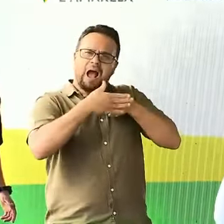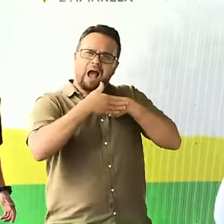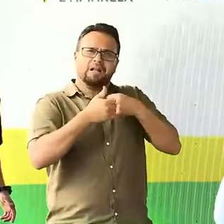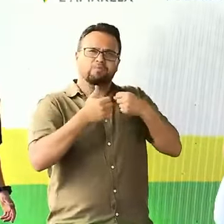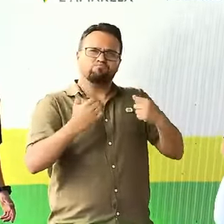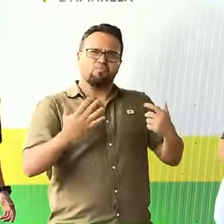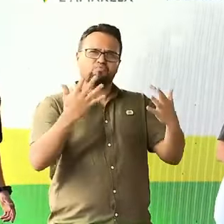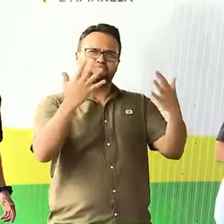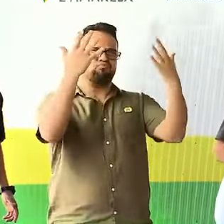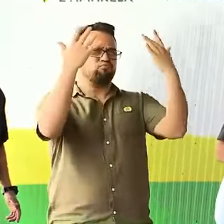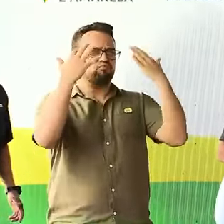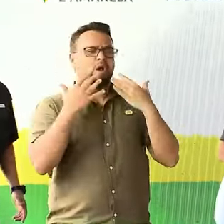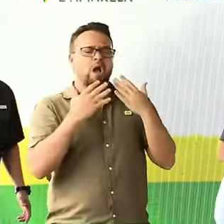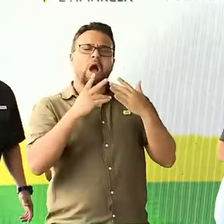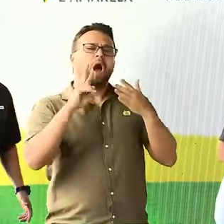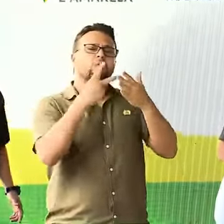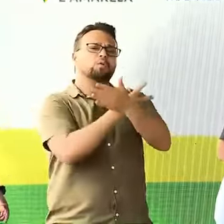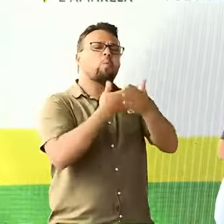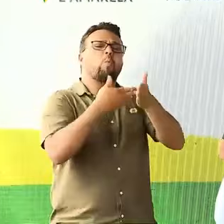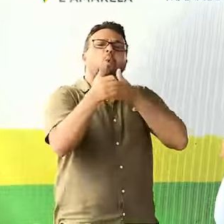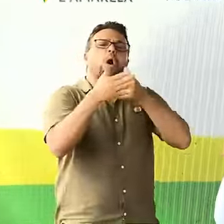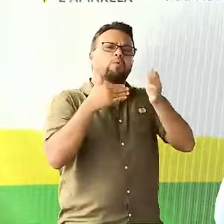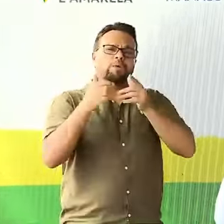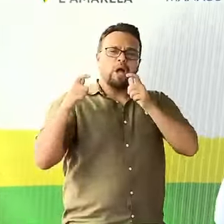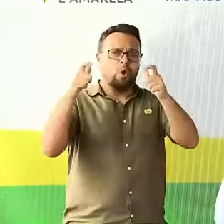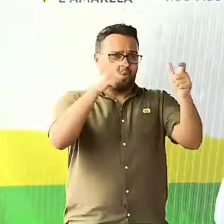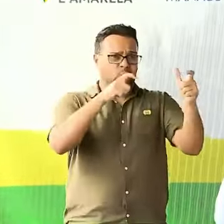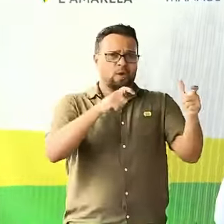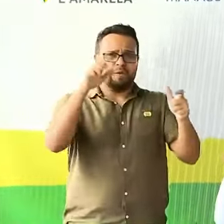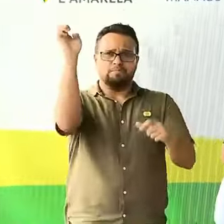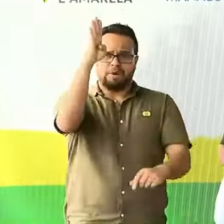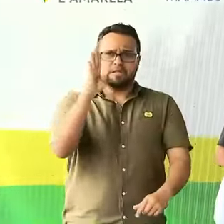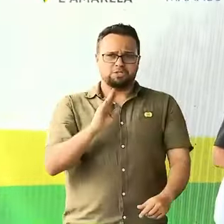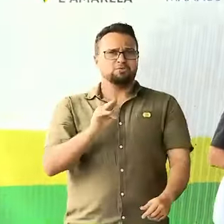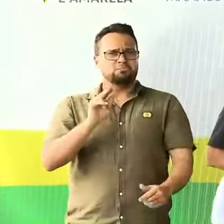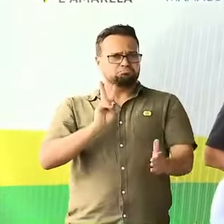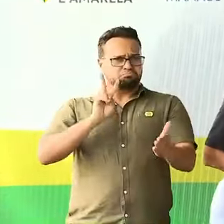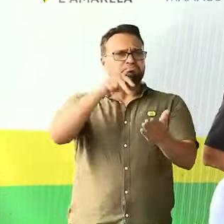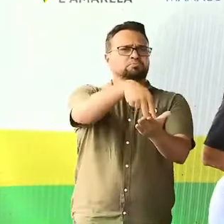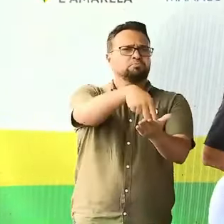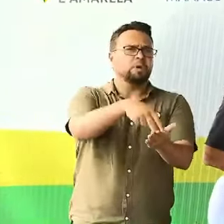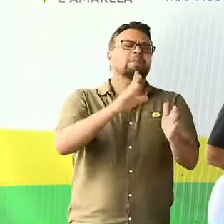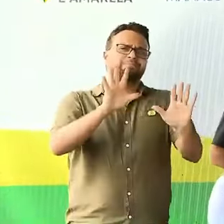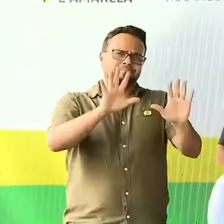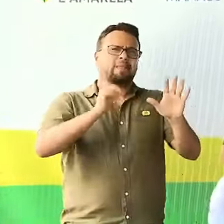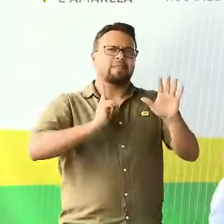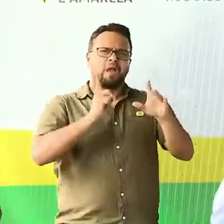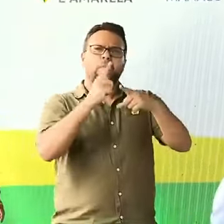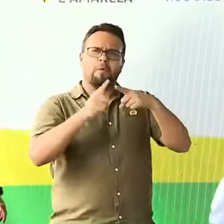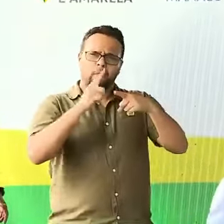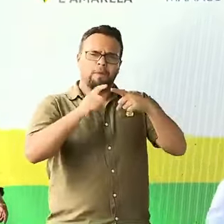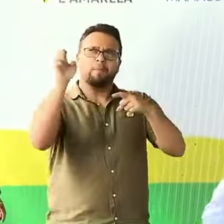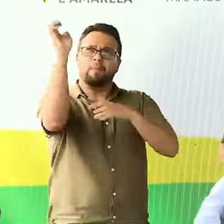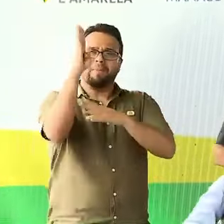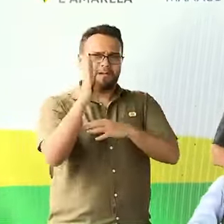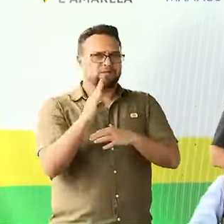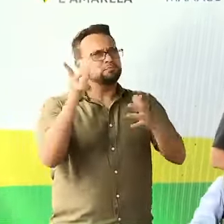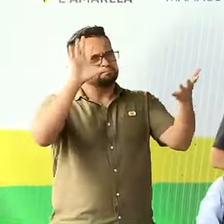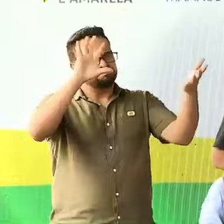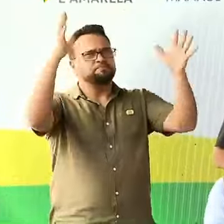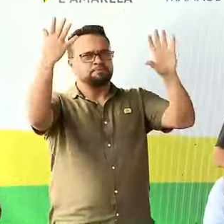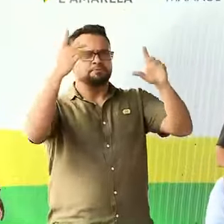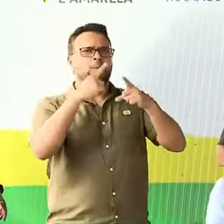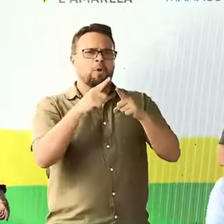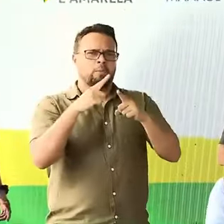Isso acontece em qualquer lugar do Brasil. Apesar dos problemas que o Brasil atravessa,